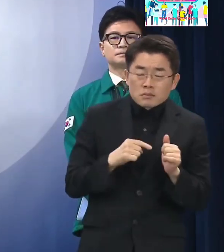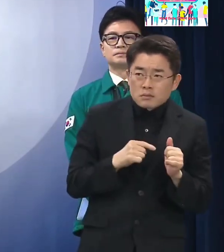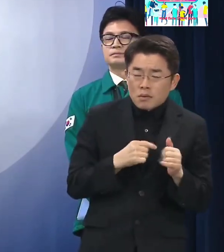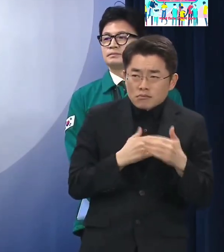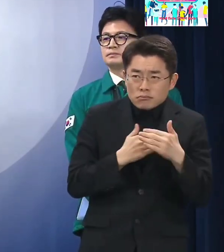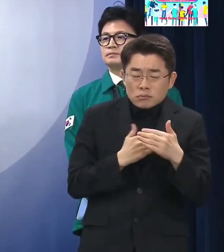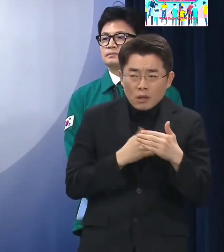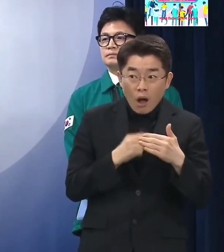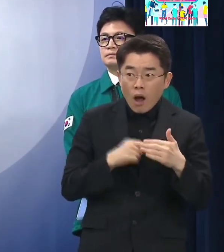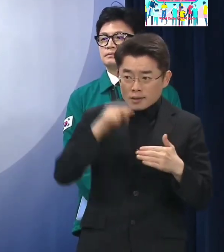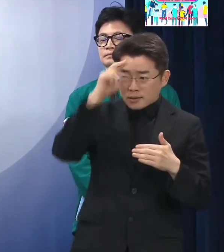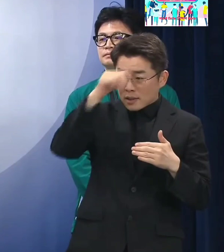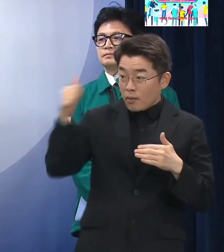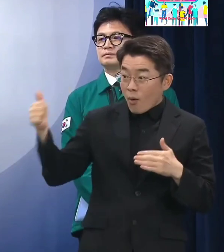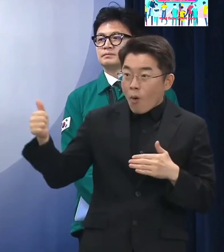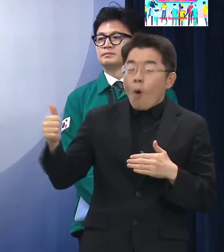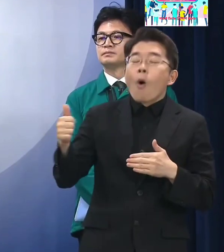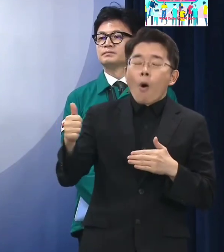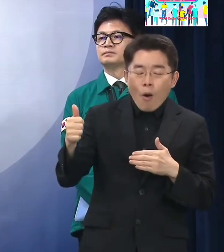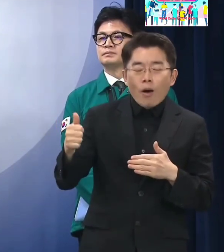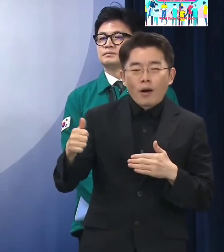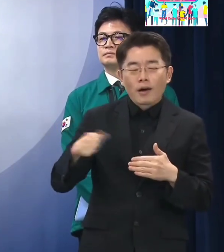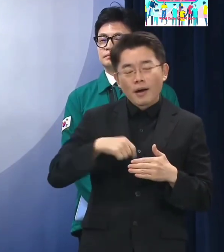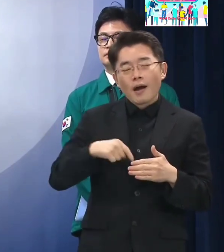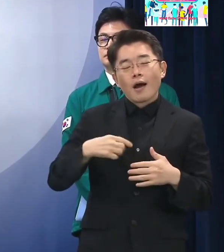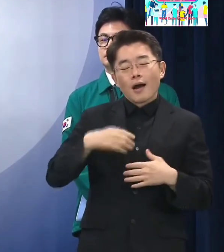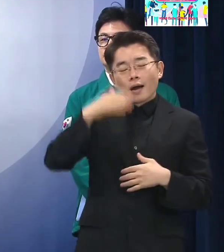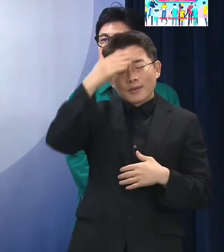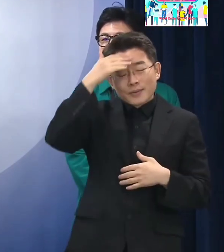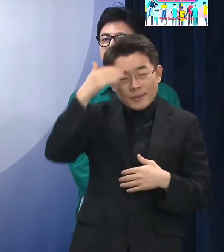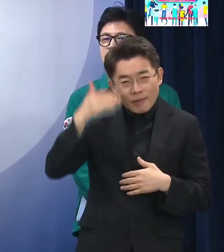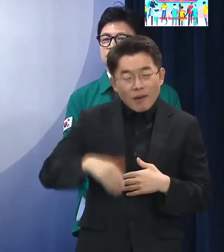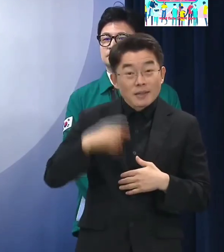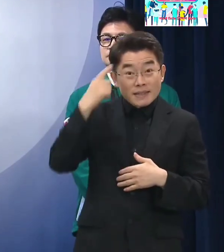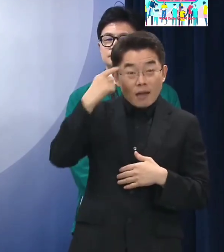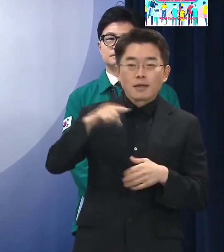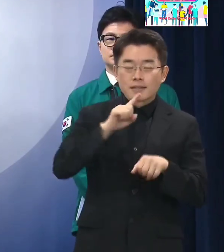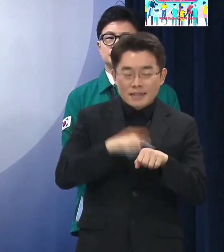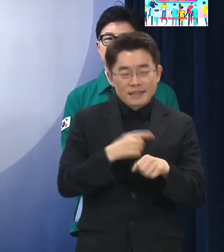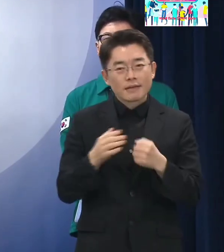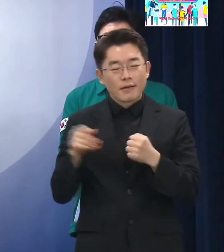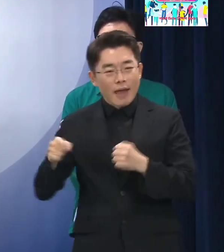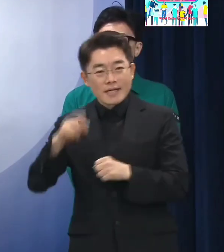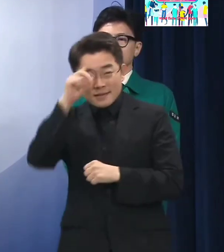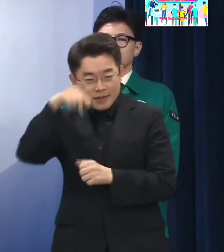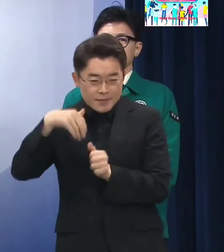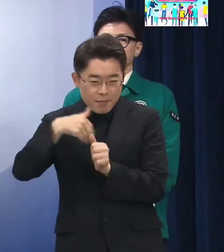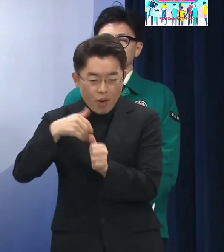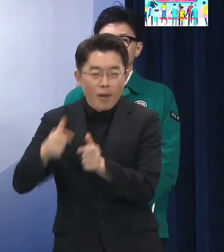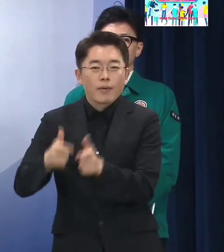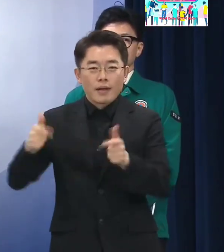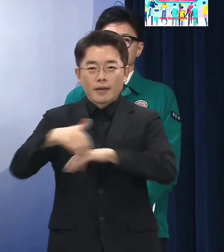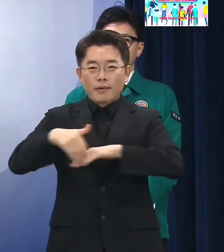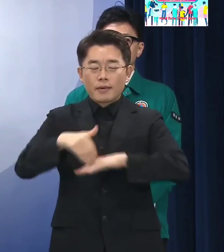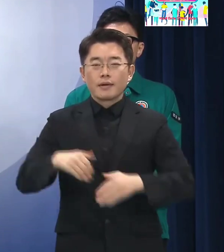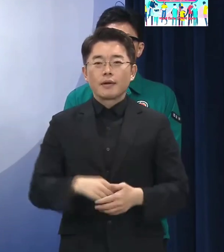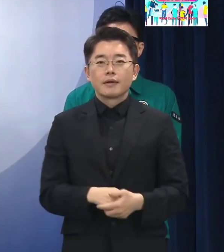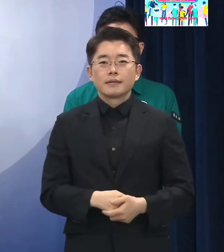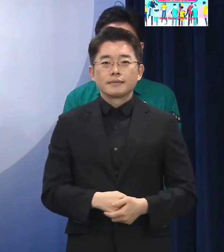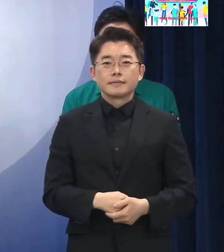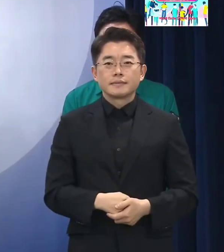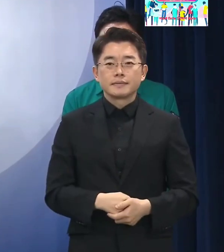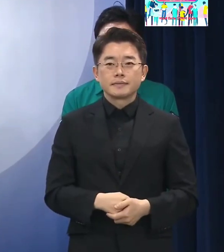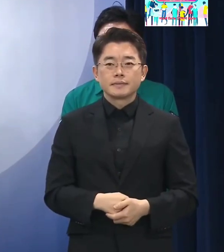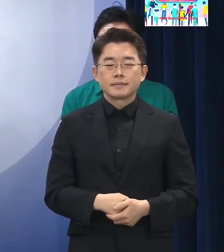경찰 인력을 더 충원하겠다 하는 게 방향입니다 그래서 대표적으로 저희가